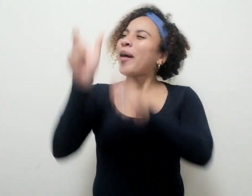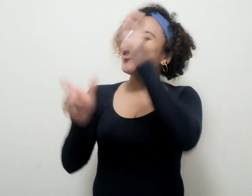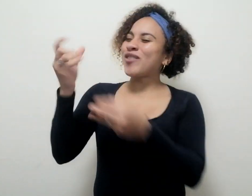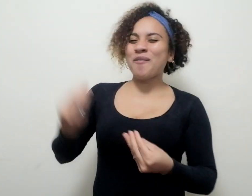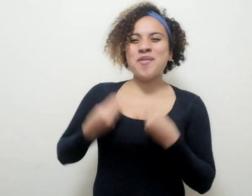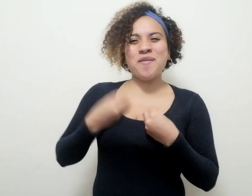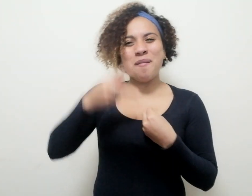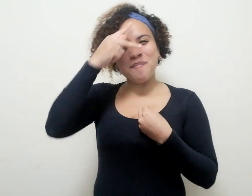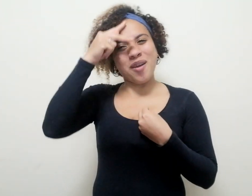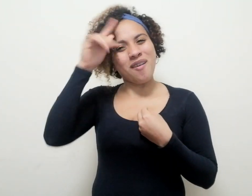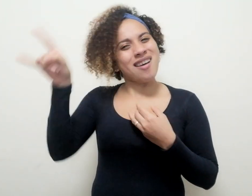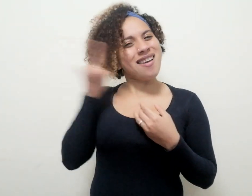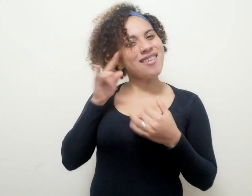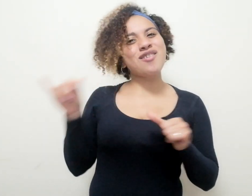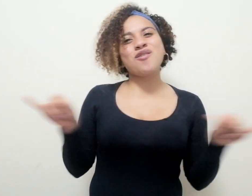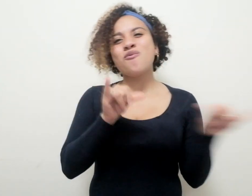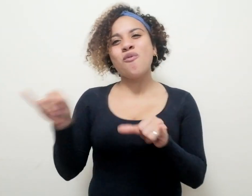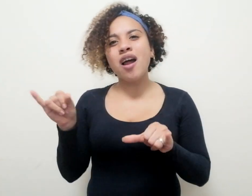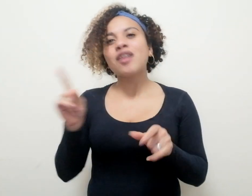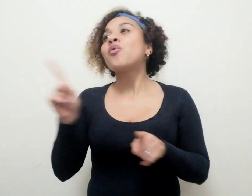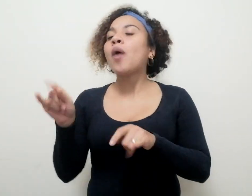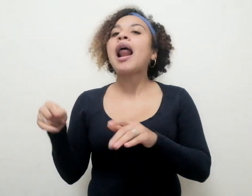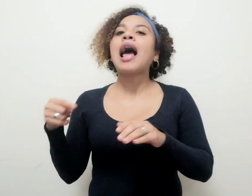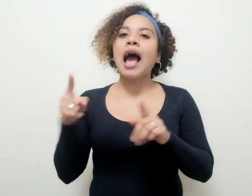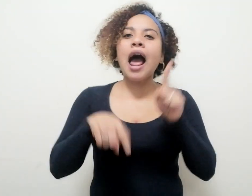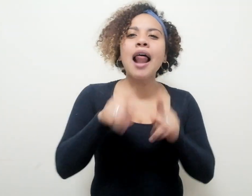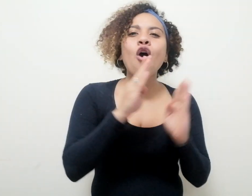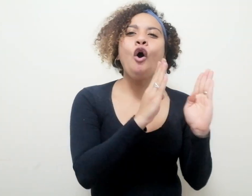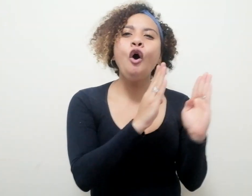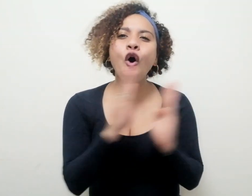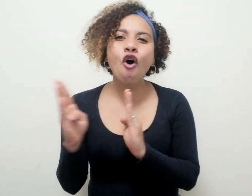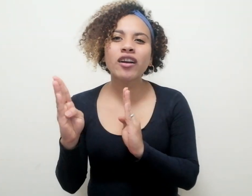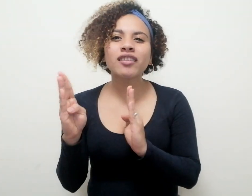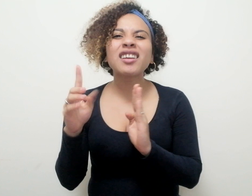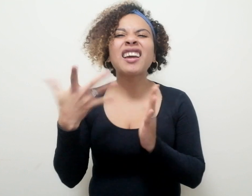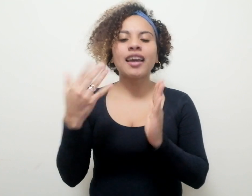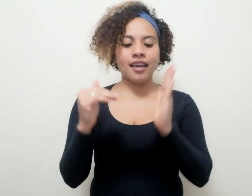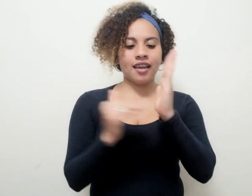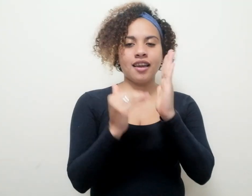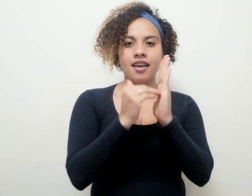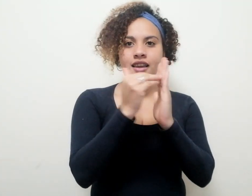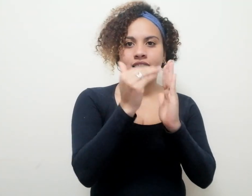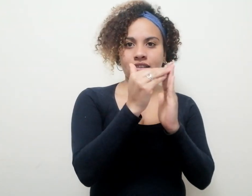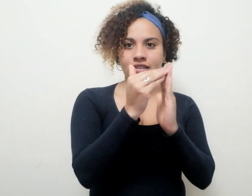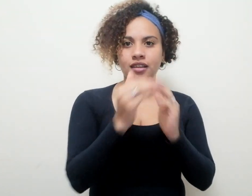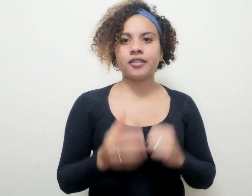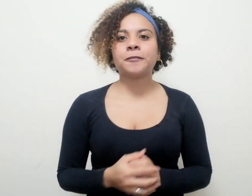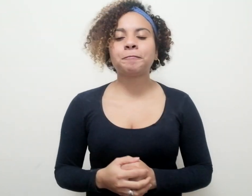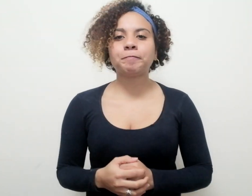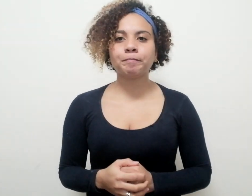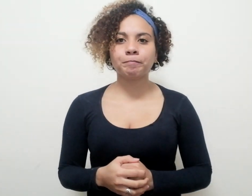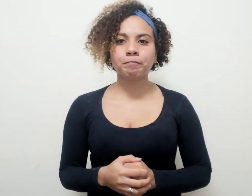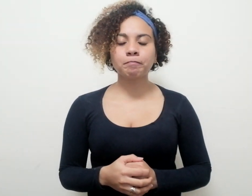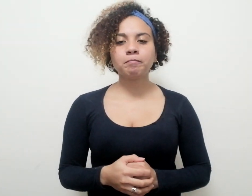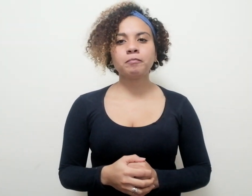algo que también se le escapa al aparente orden de la estratificación local. C.